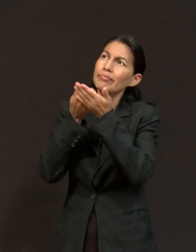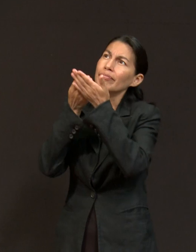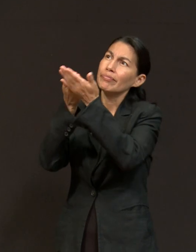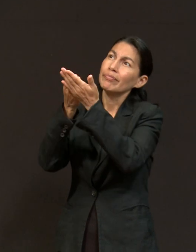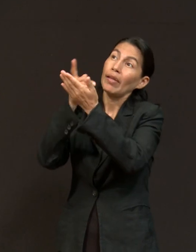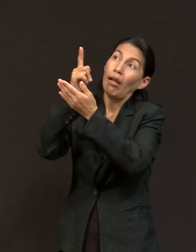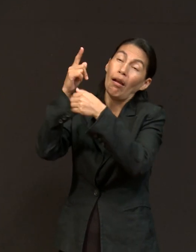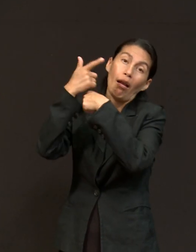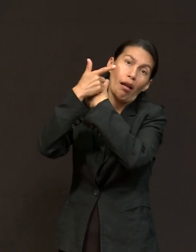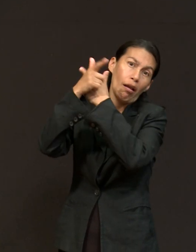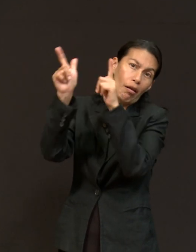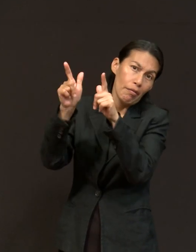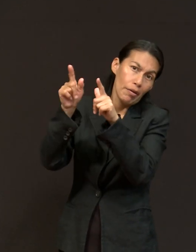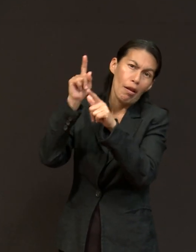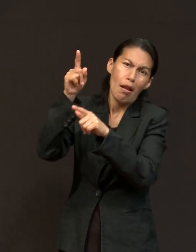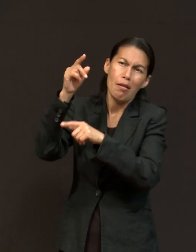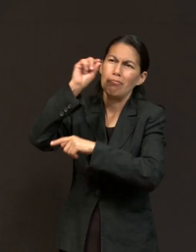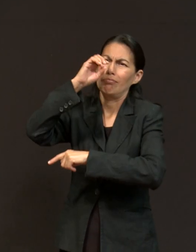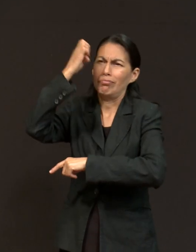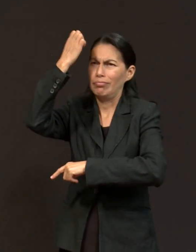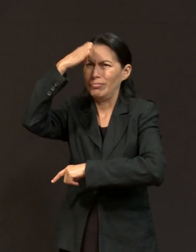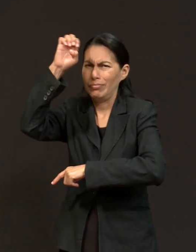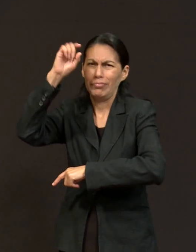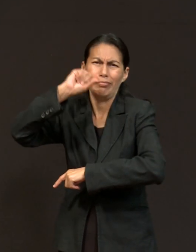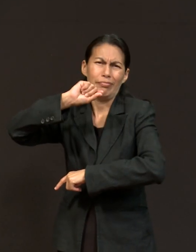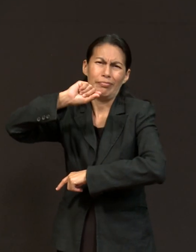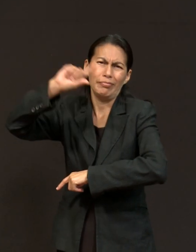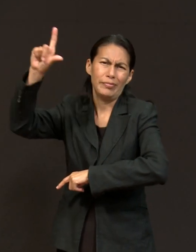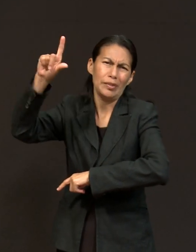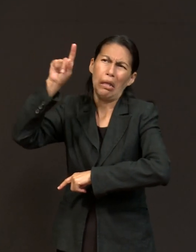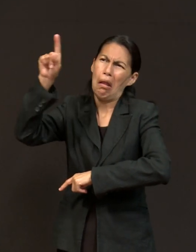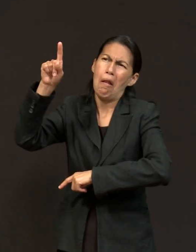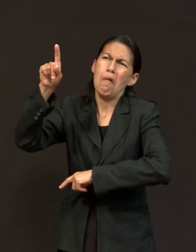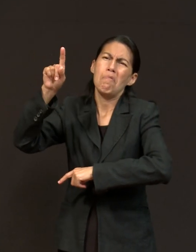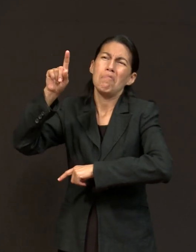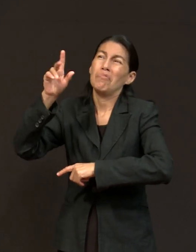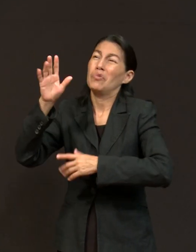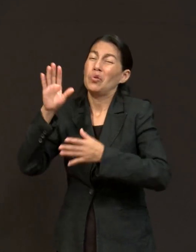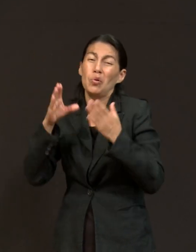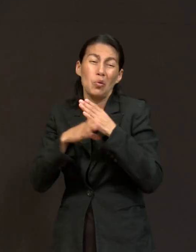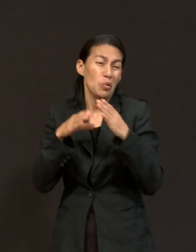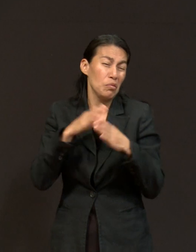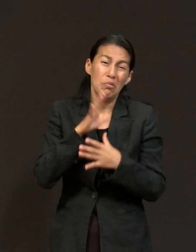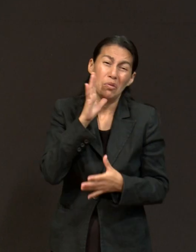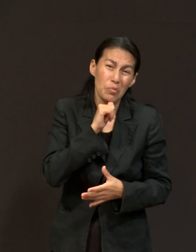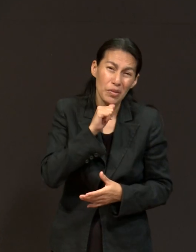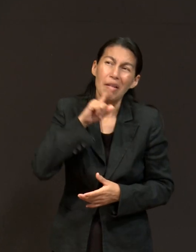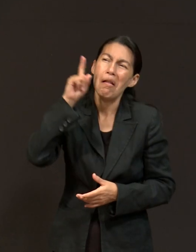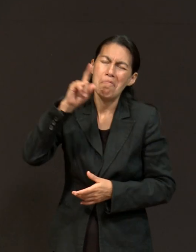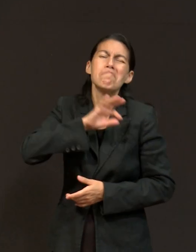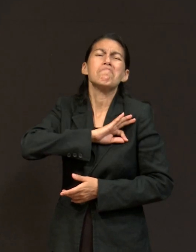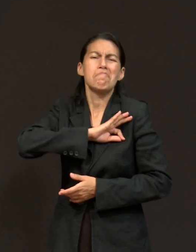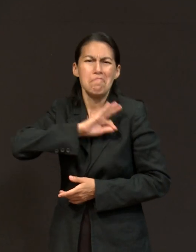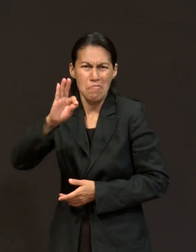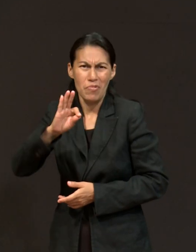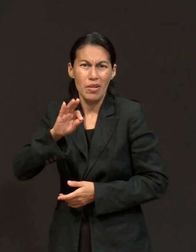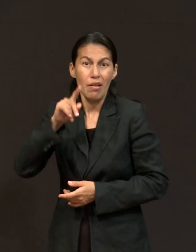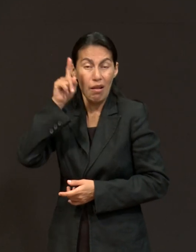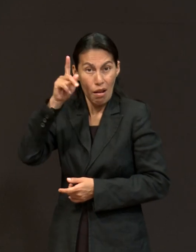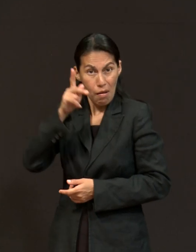Que Él es experto en hacer posible lo imposible. Porque Él es tu Padre celestial.